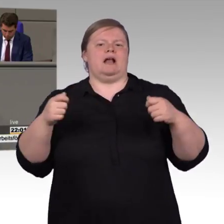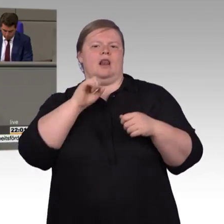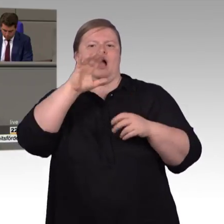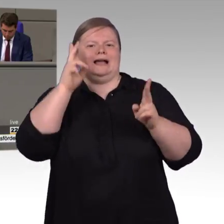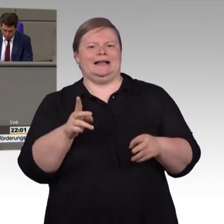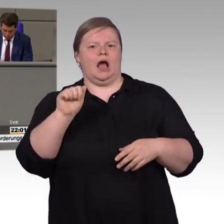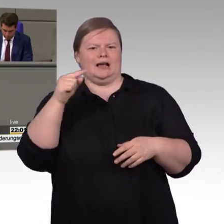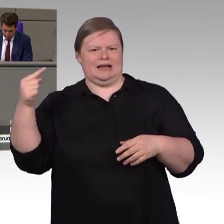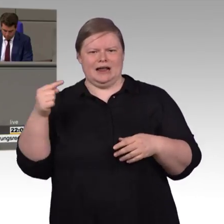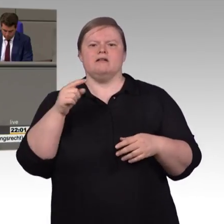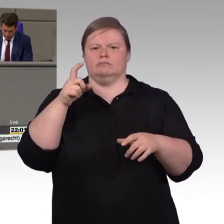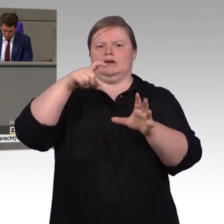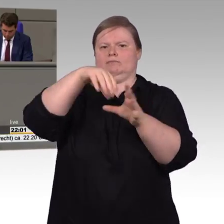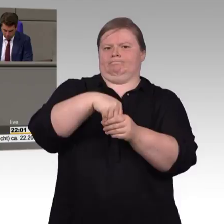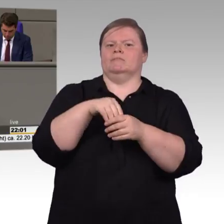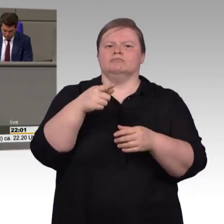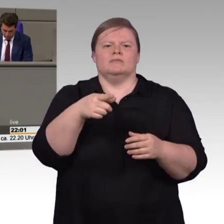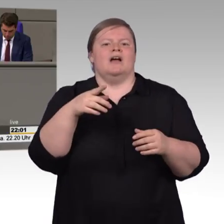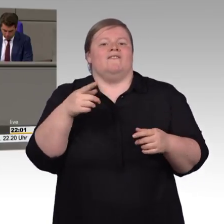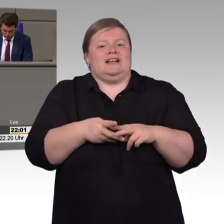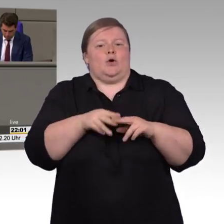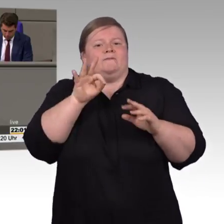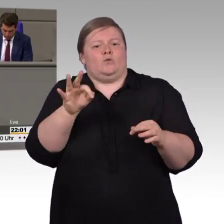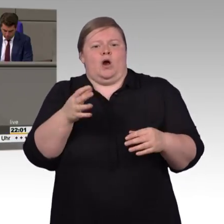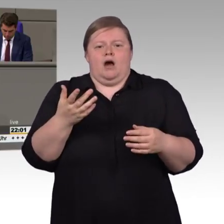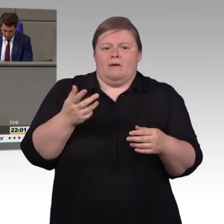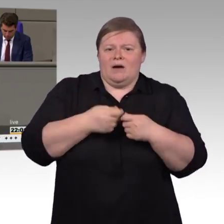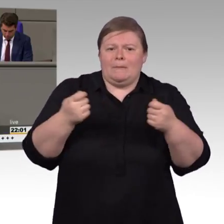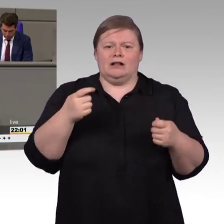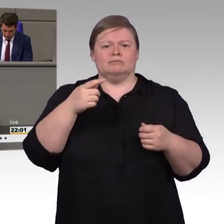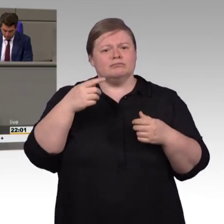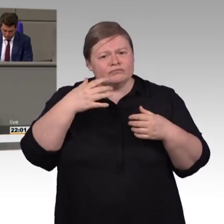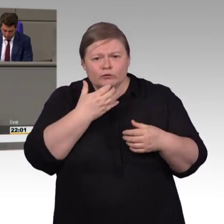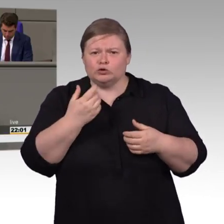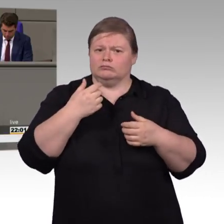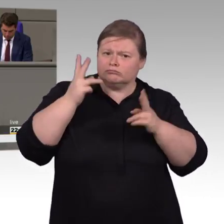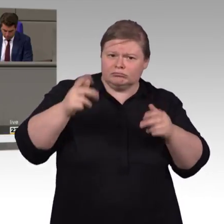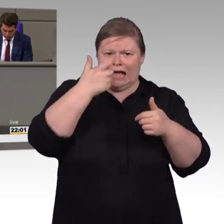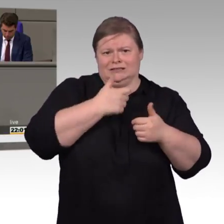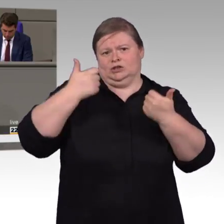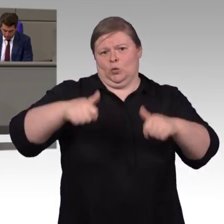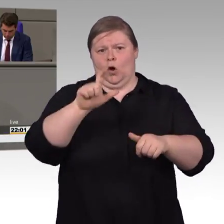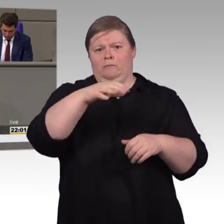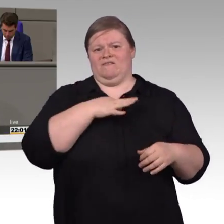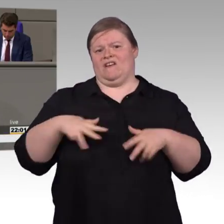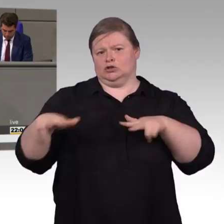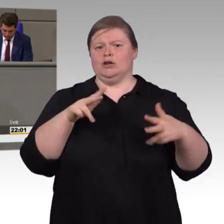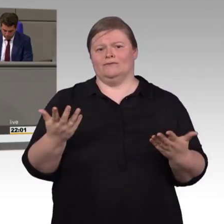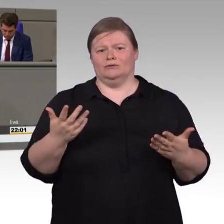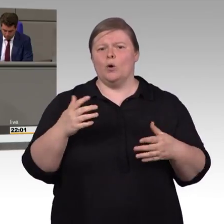Vorkehrungen umsetzen können. Das ist bei Weitem nicht ausreichend. Genau deshalb, liebe Kolleginnen und Kollegen, bringt